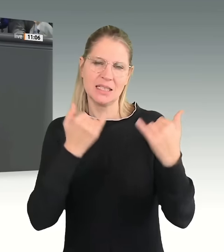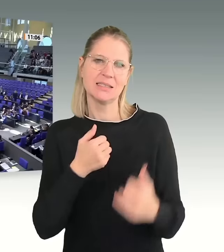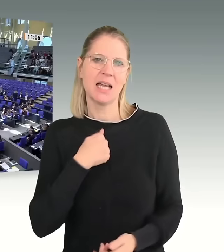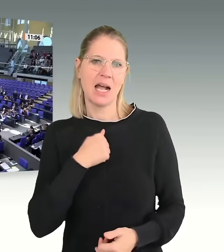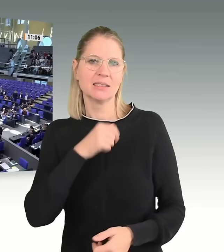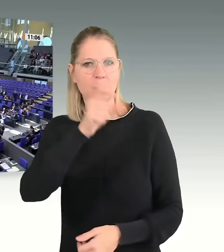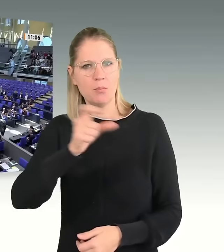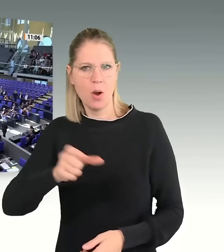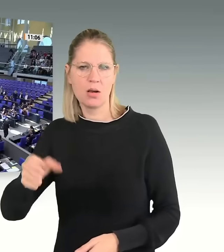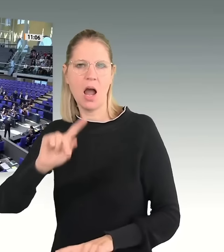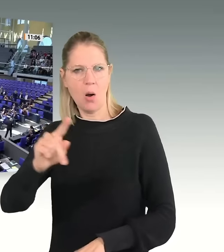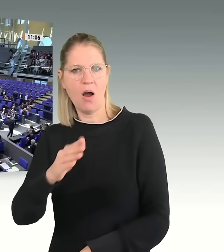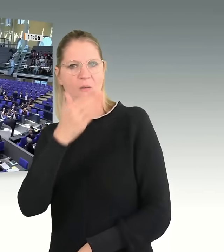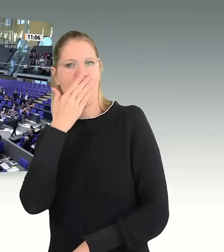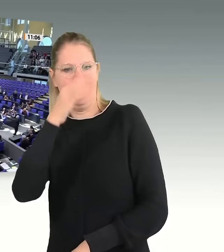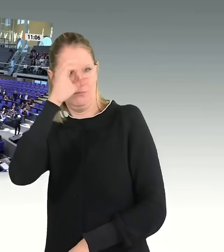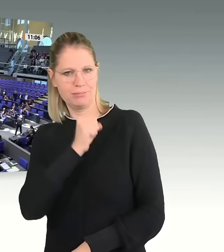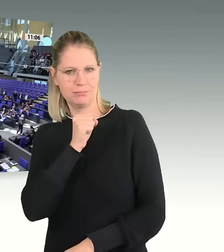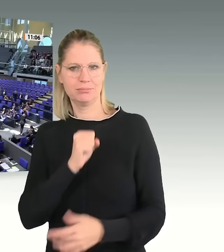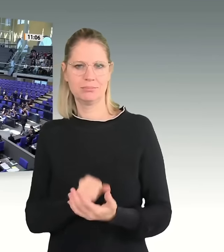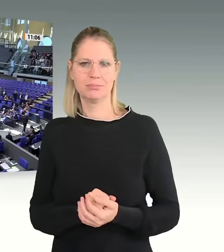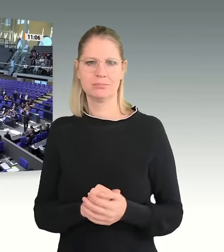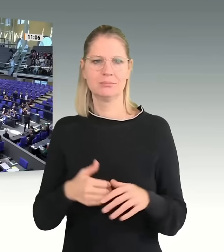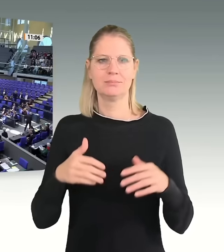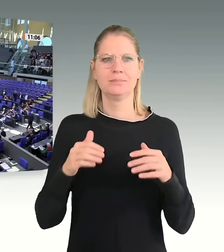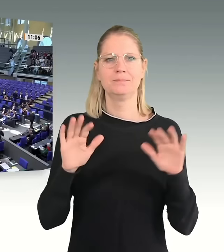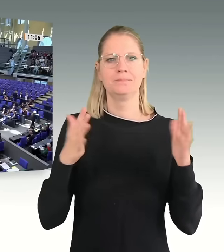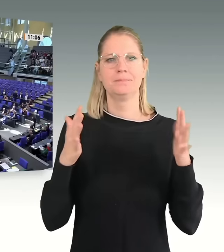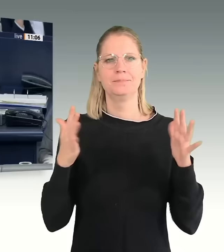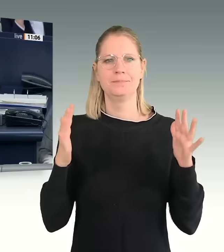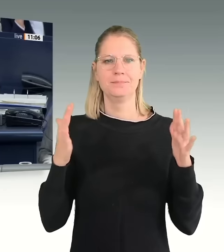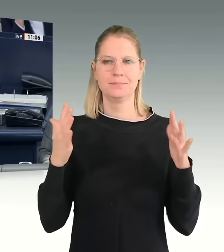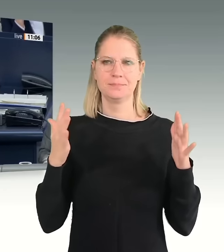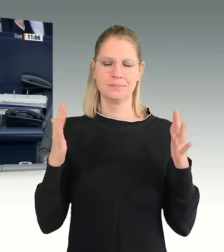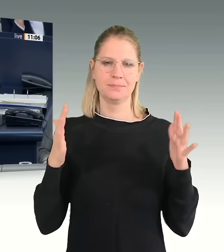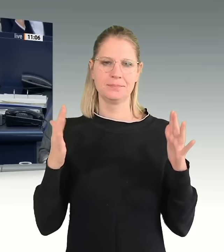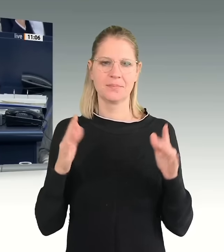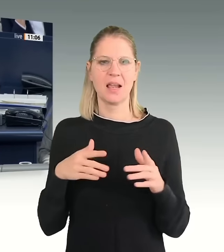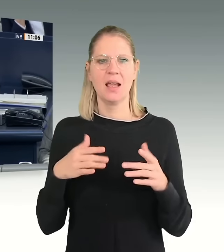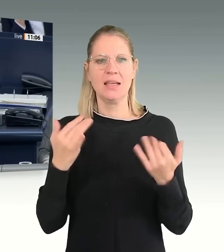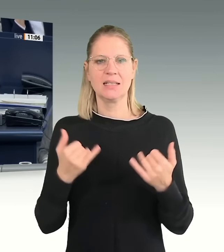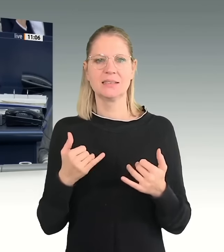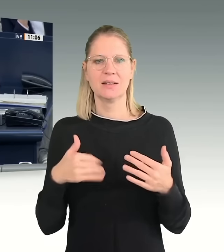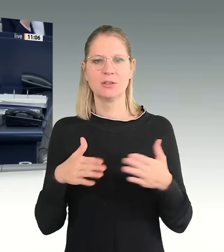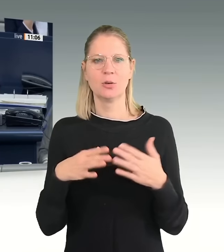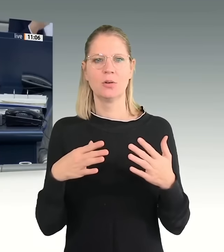Die Fraktion Bündnis 90 Grün hat um eine Kurzintervention gebeten, der ich stattgebe. Wer will? Bitte.